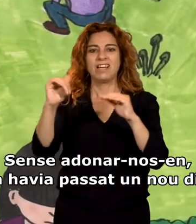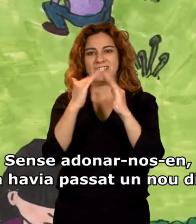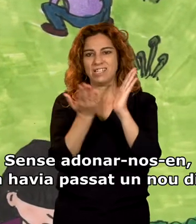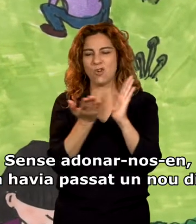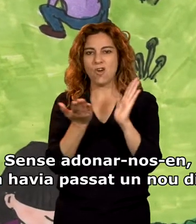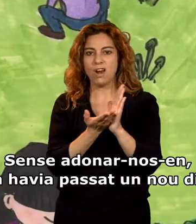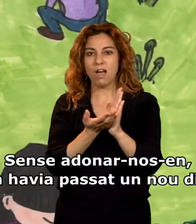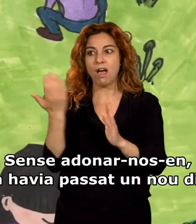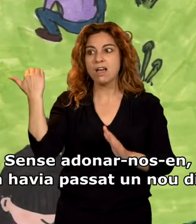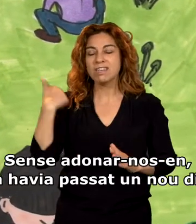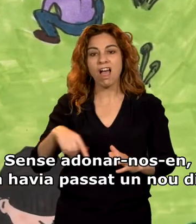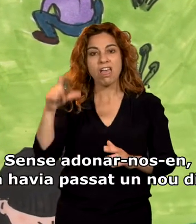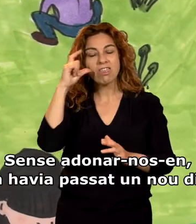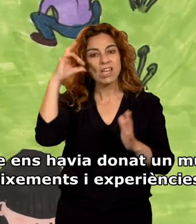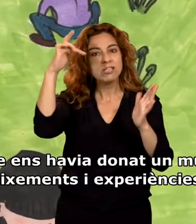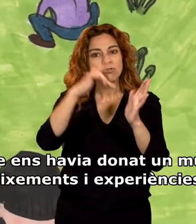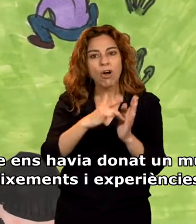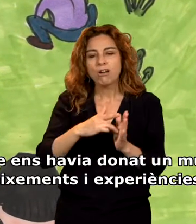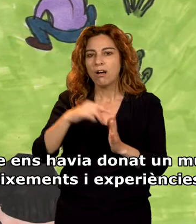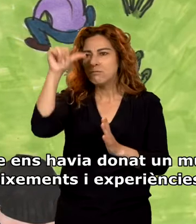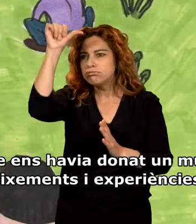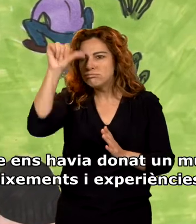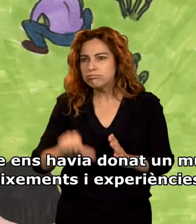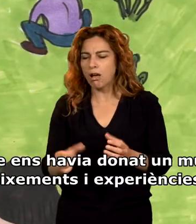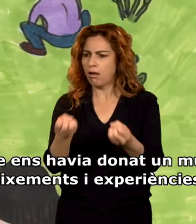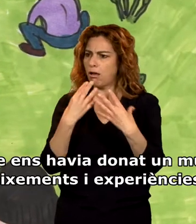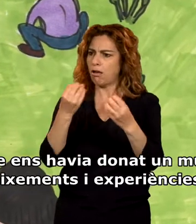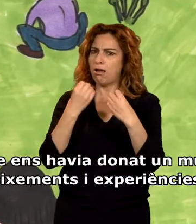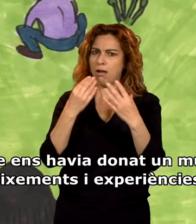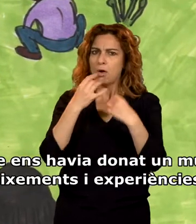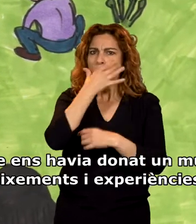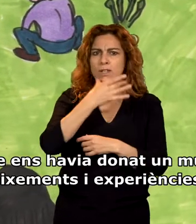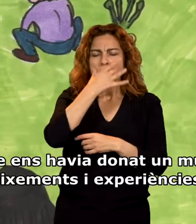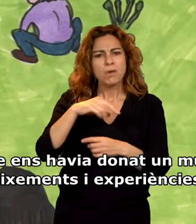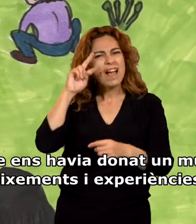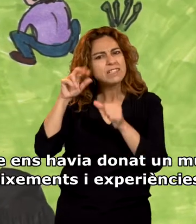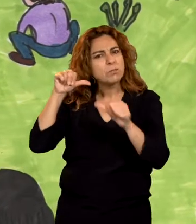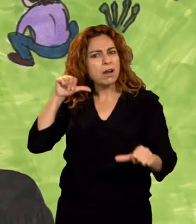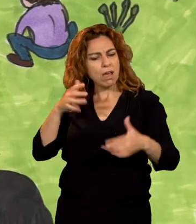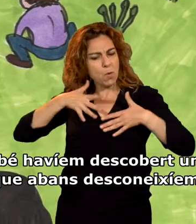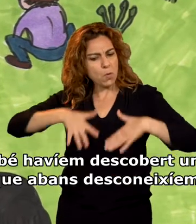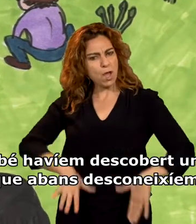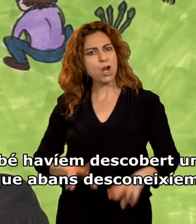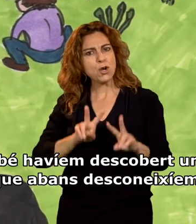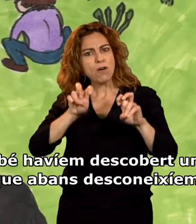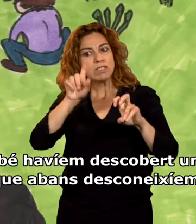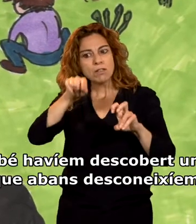Sense adonar-nos-en, ja havia passat un nou dia que ens havia donat un munt de coneixements i experiències noves. També havíem descobert un